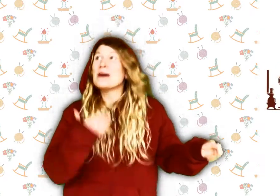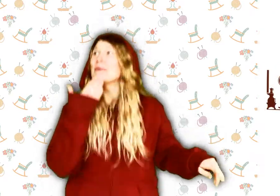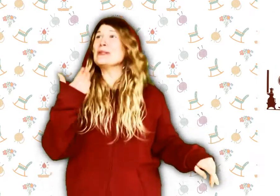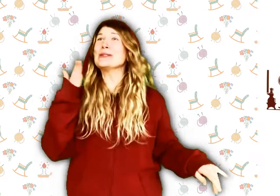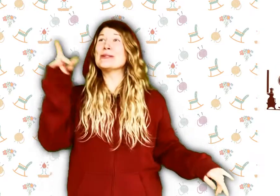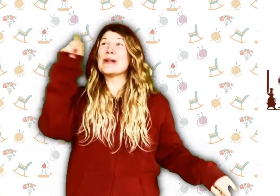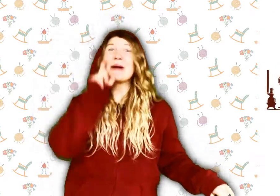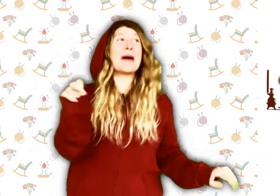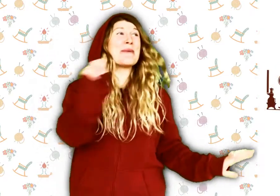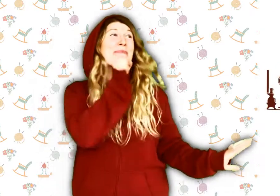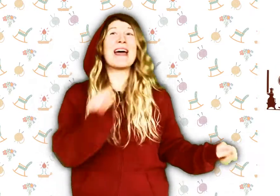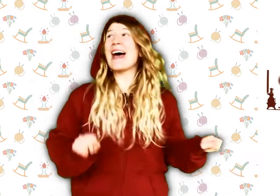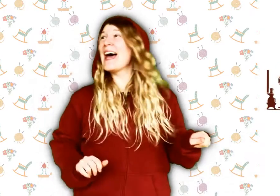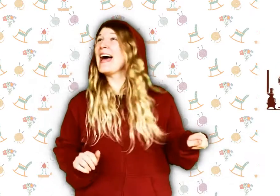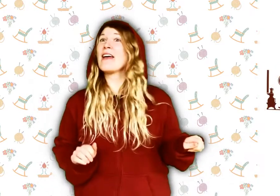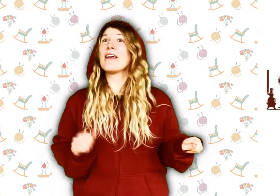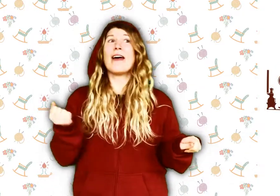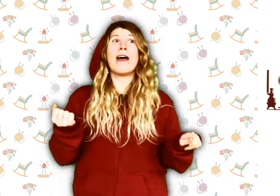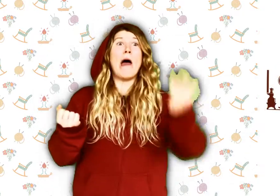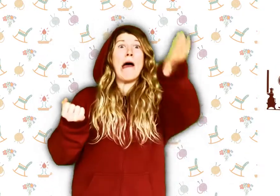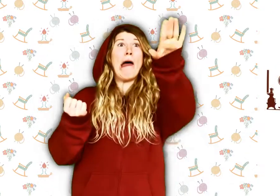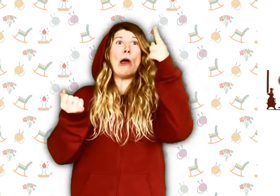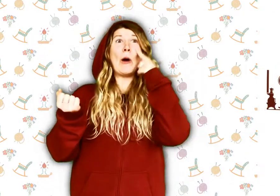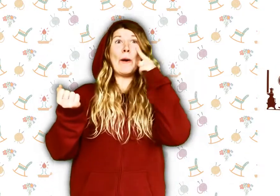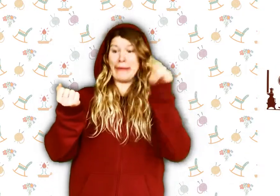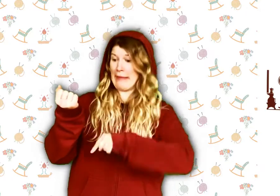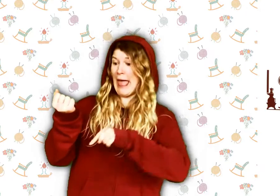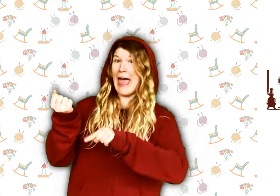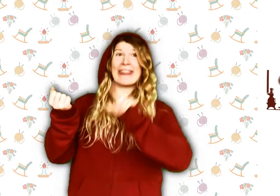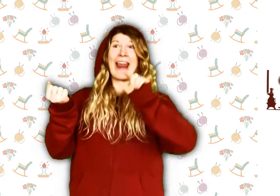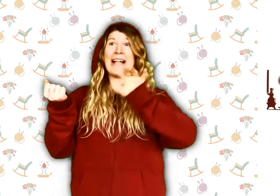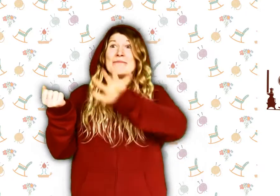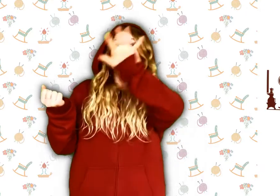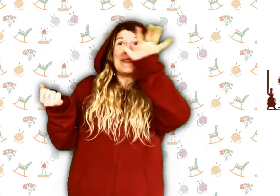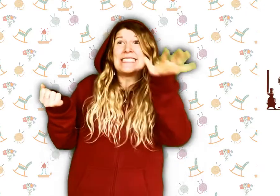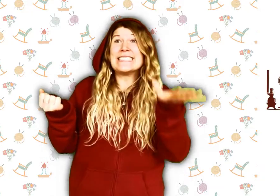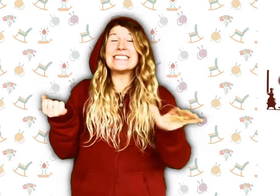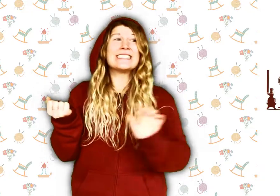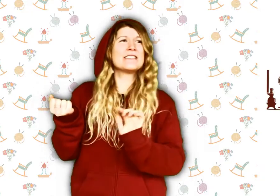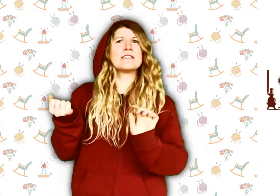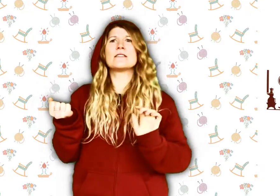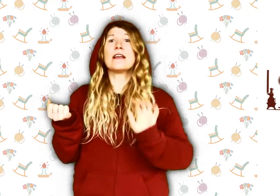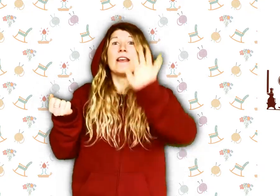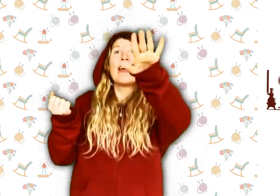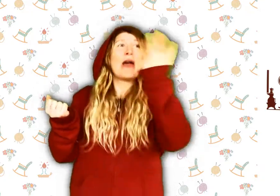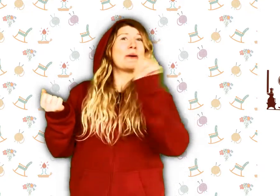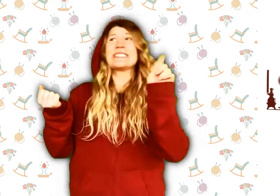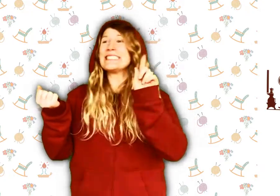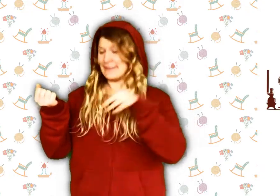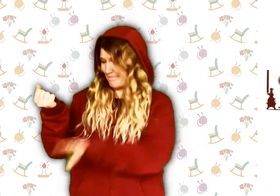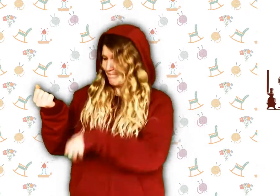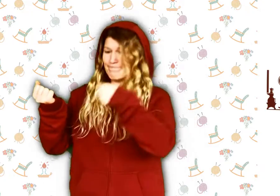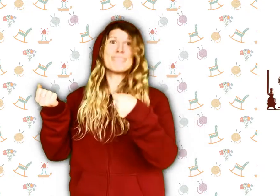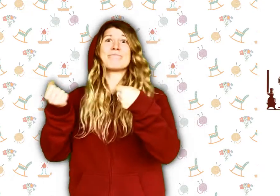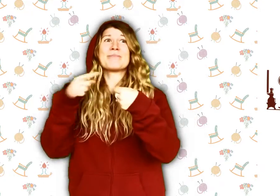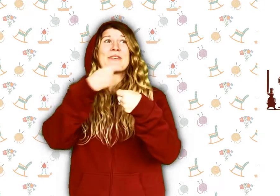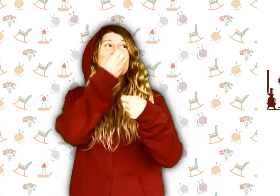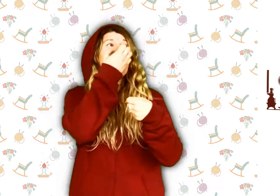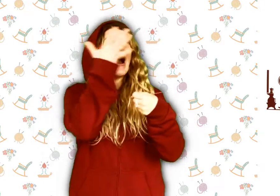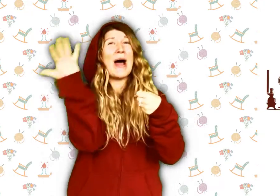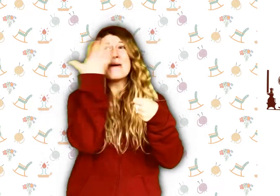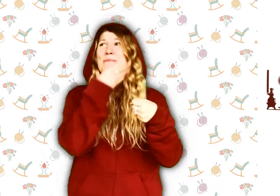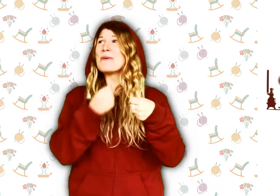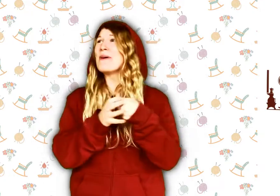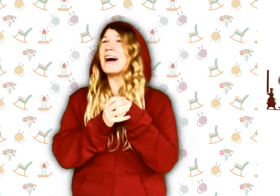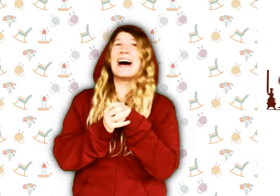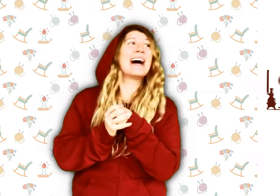Bonjour ma grand, lança le petit chaperon rouge en entrant dans la chaumière. Regarde tout ce que je t'ai apporté, un panier